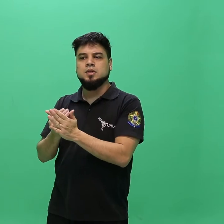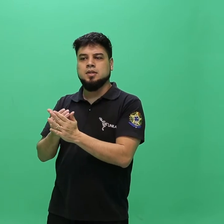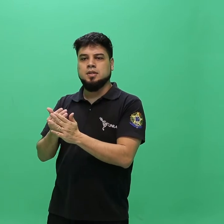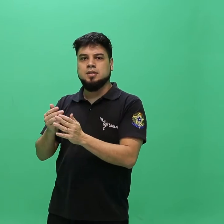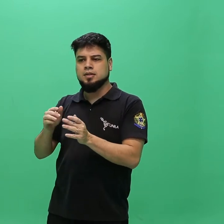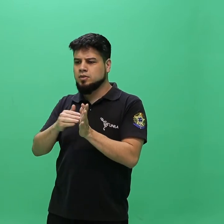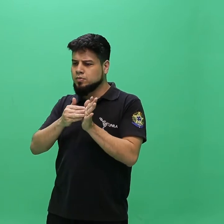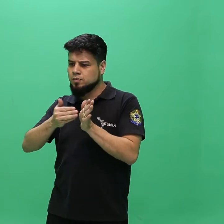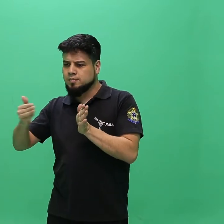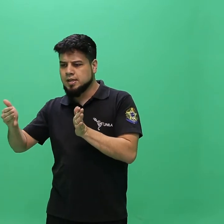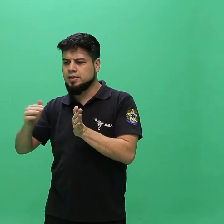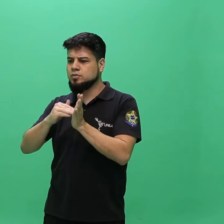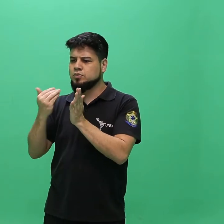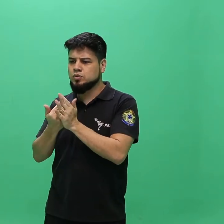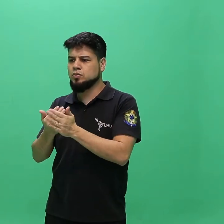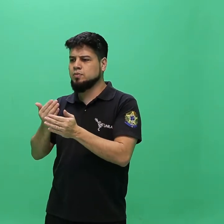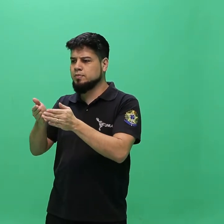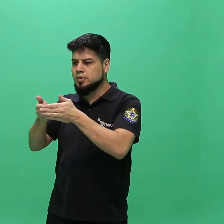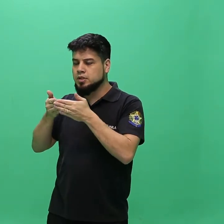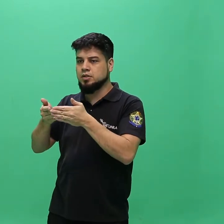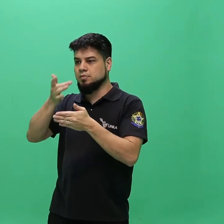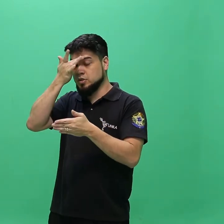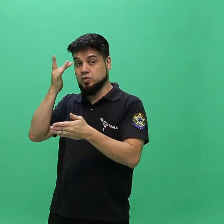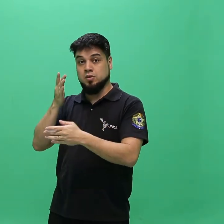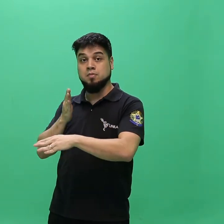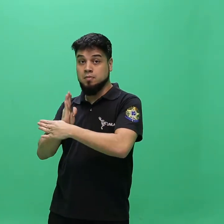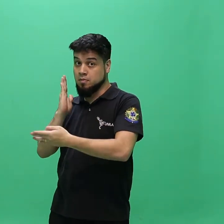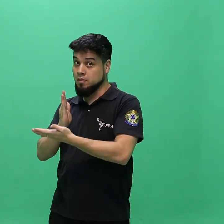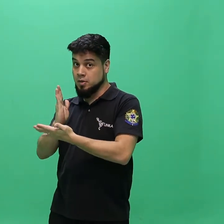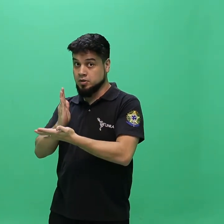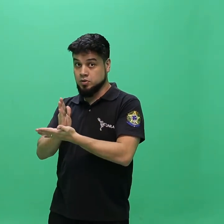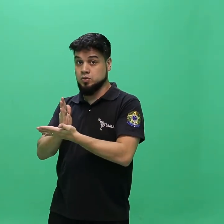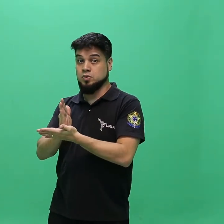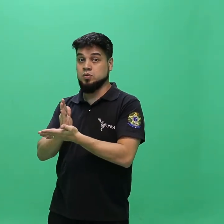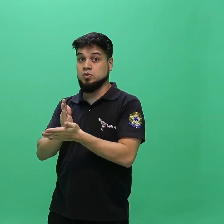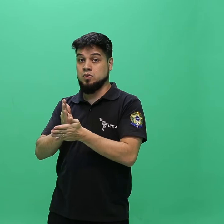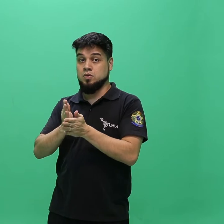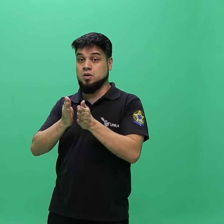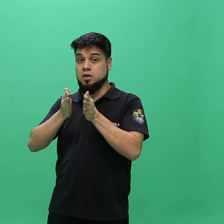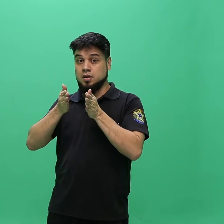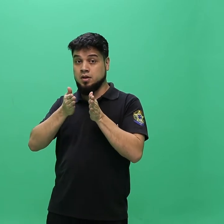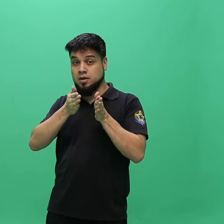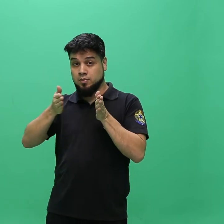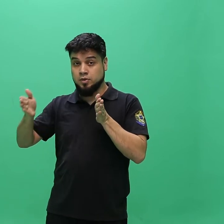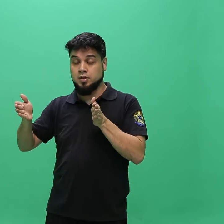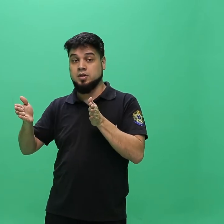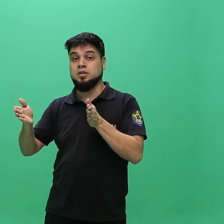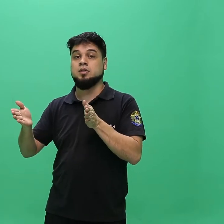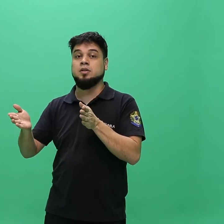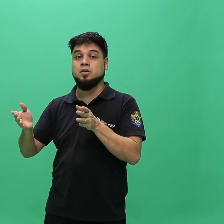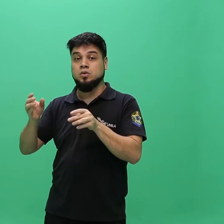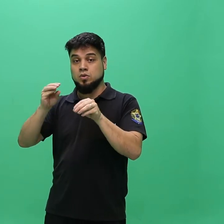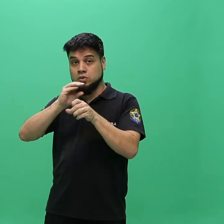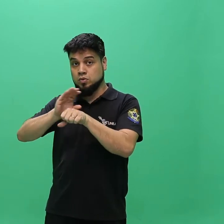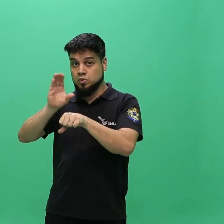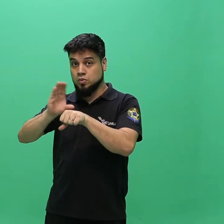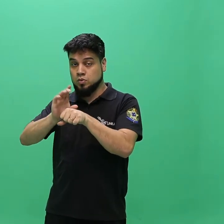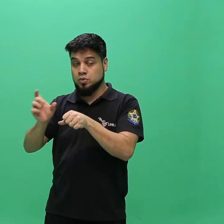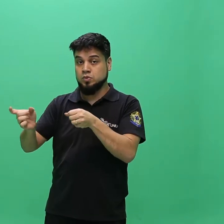esgotados os prazos para recurso pelos candidatos aprovados na modalidade Reopção de Curso.